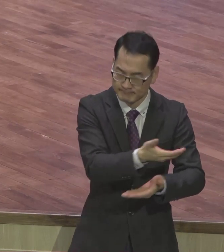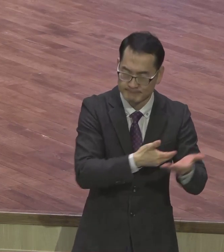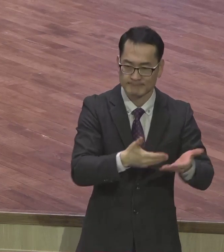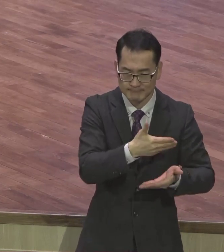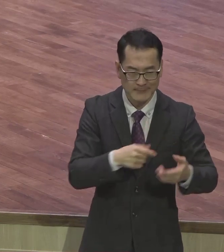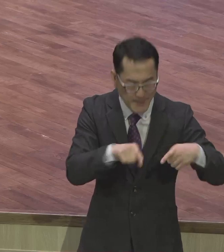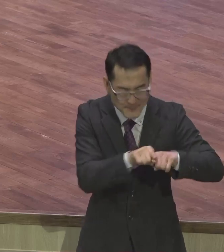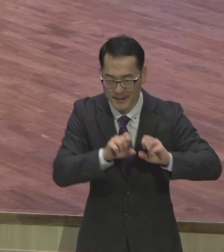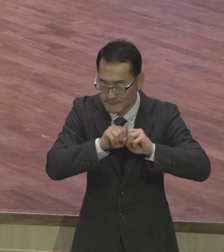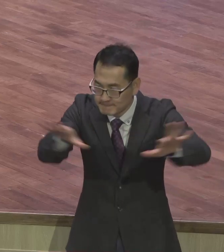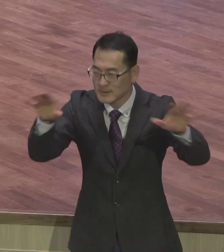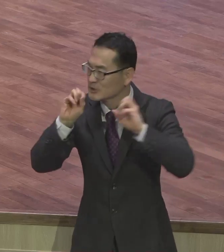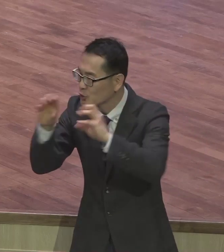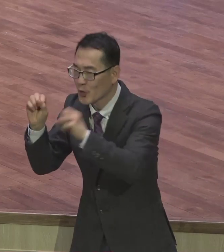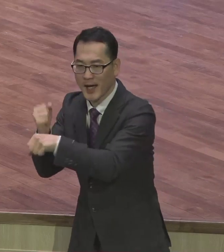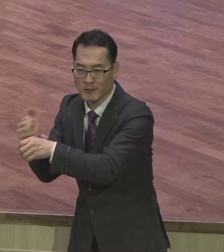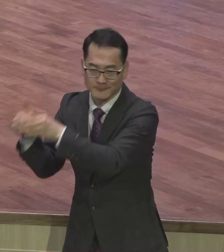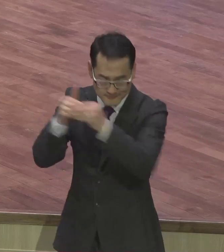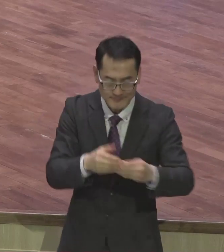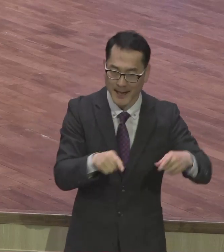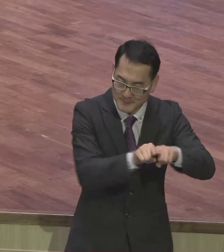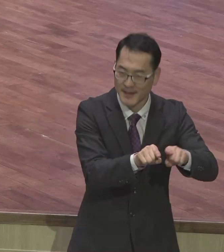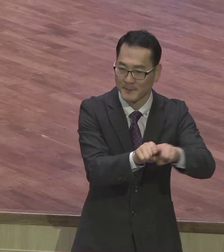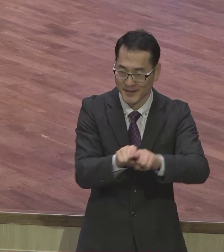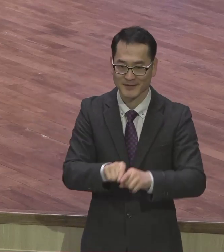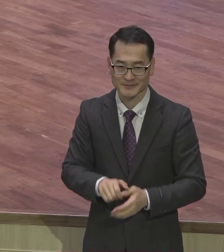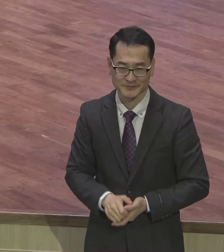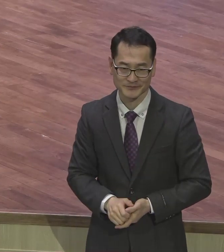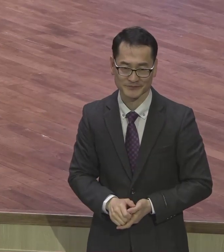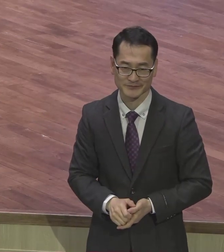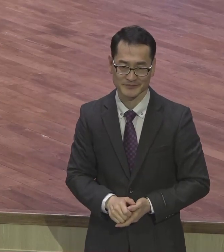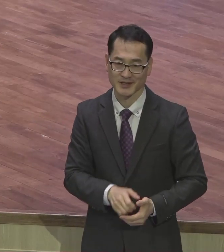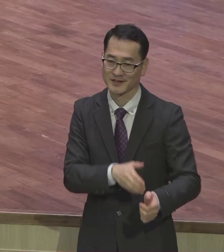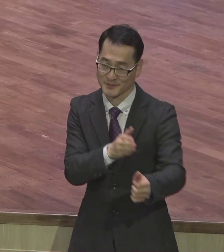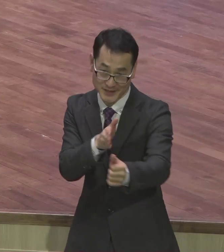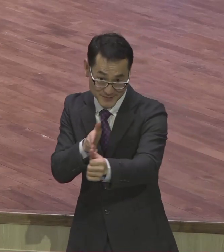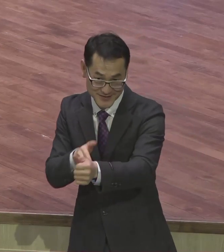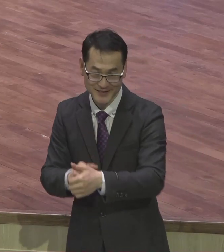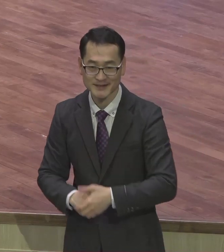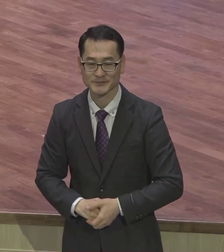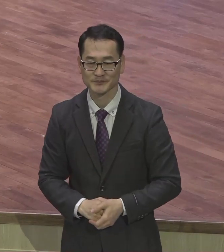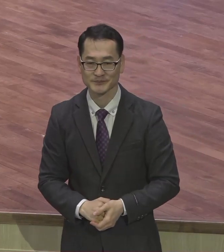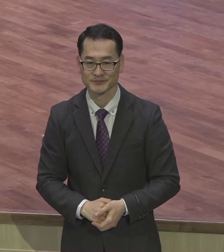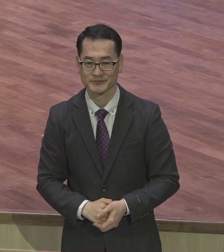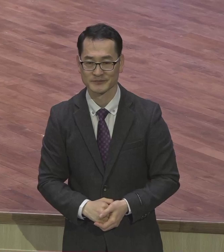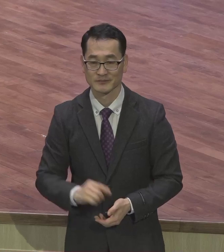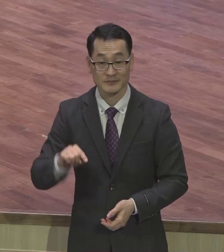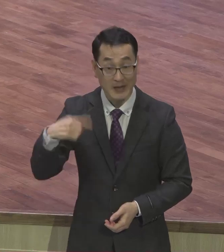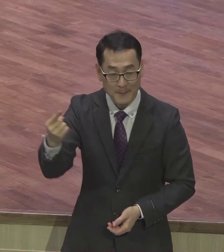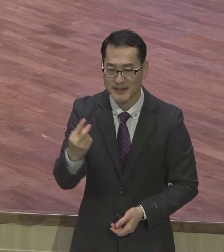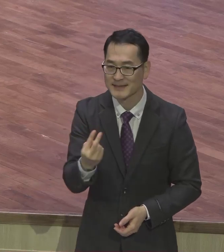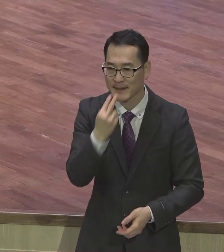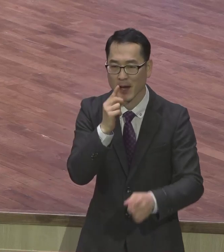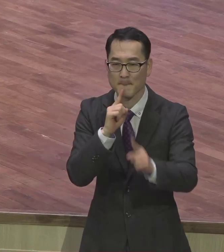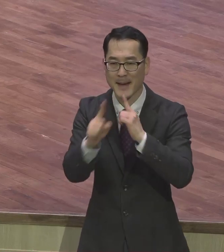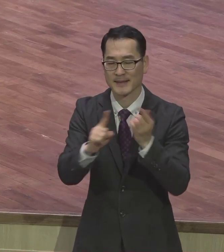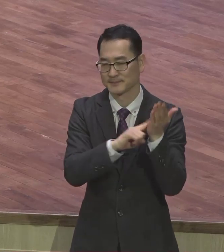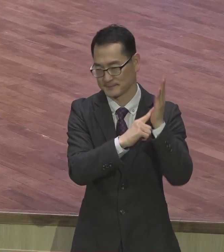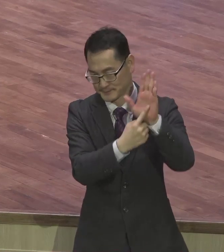전성도들 또 새가족 되기를 전문으로 축복합니다. 두 번째 생명의 말씀을 밝히는 삶이에요. 13절입니다. 너희